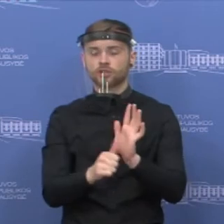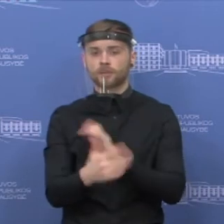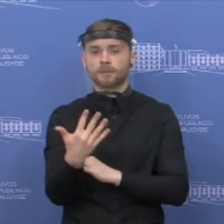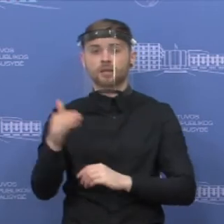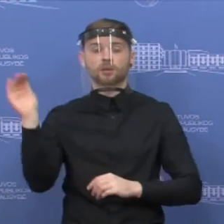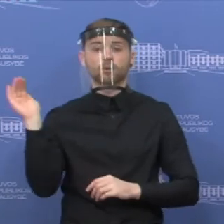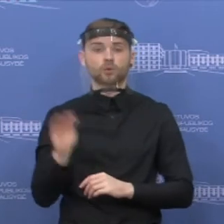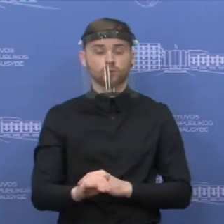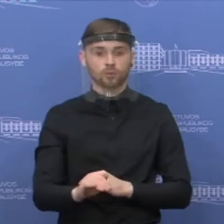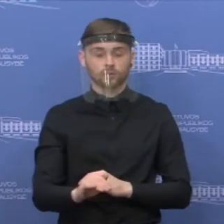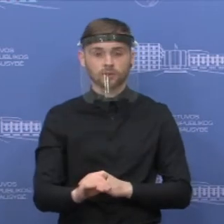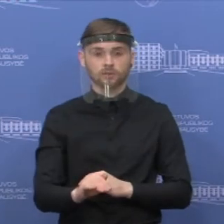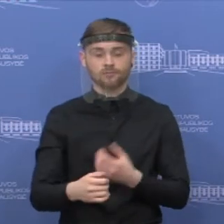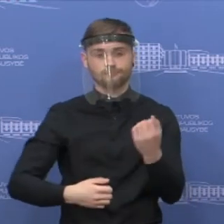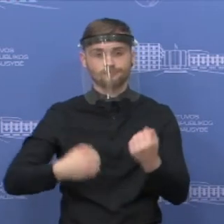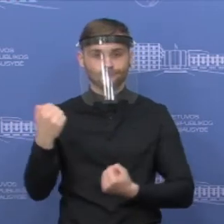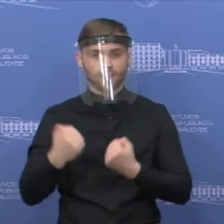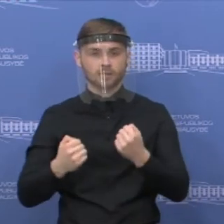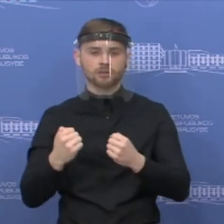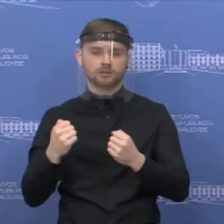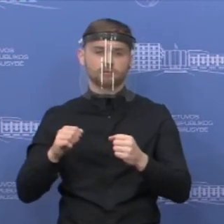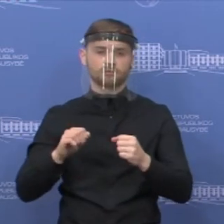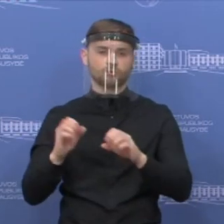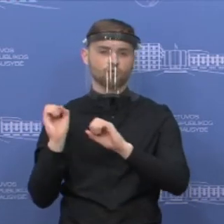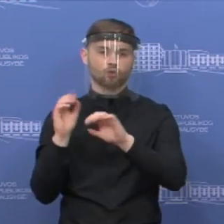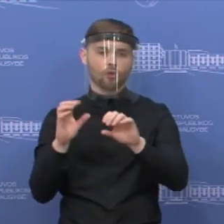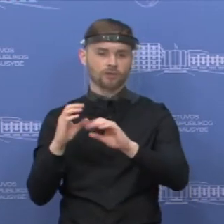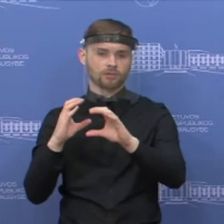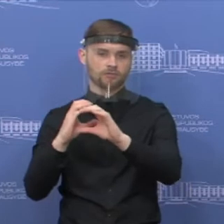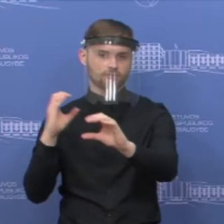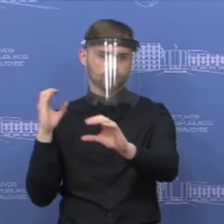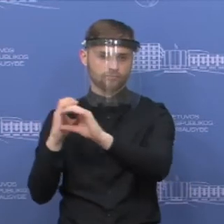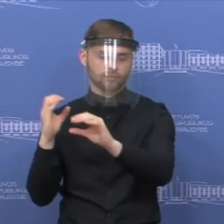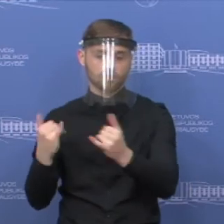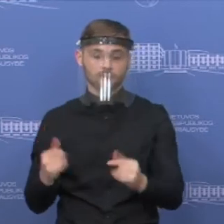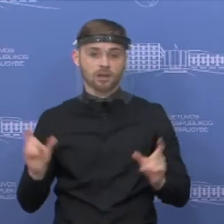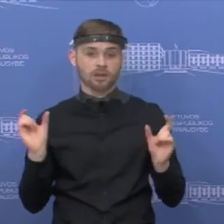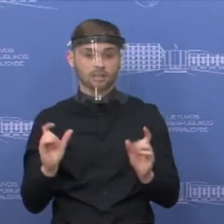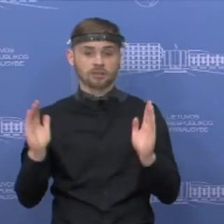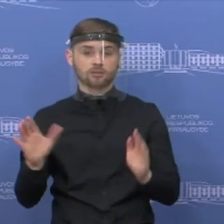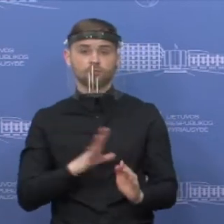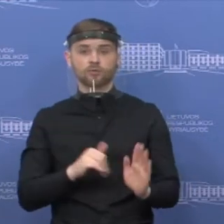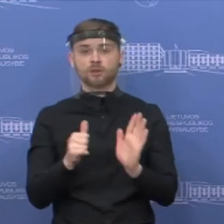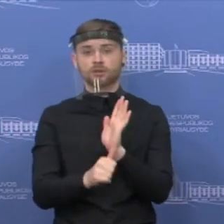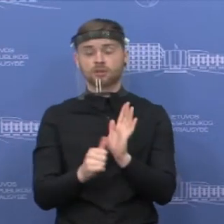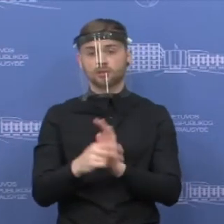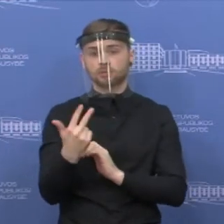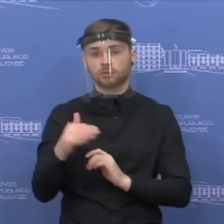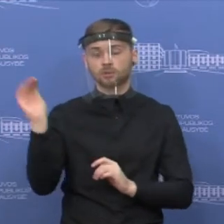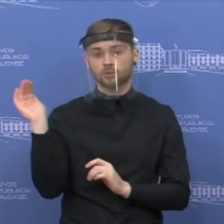tūkstančiai automobilių, krovininių automobilių vairuotojų, tai sakykime, per karantino laikotarpį tai buvo 63